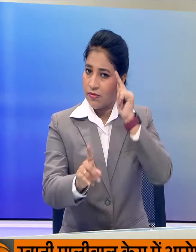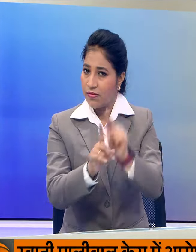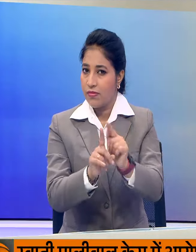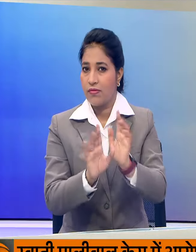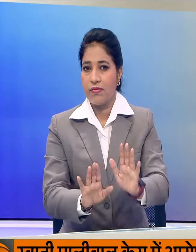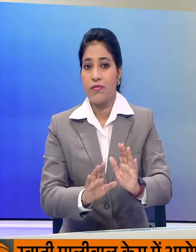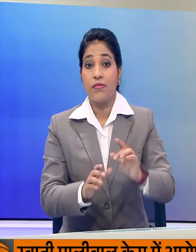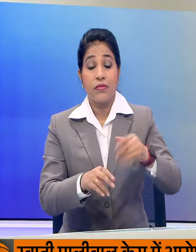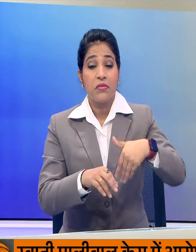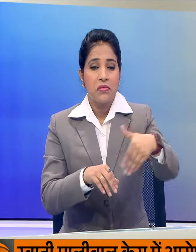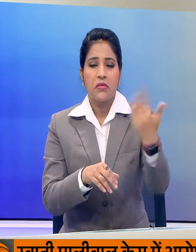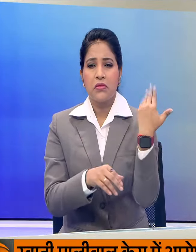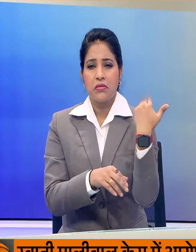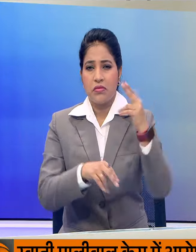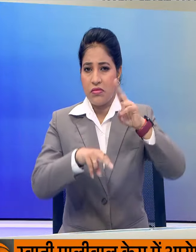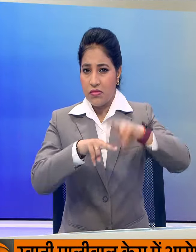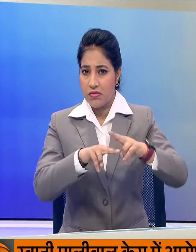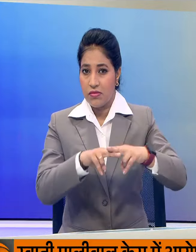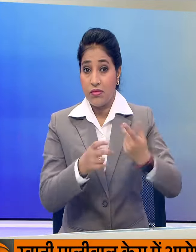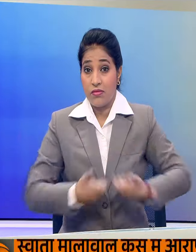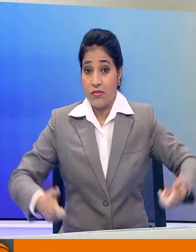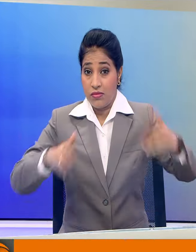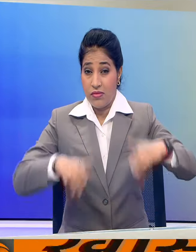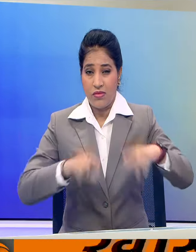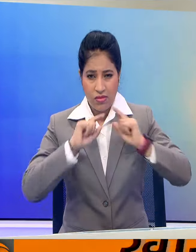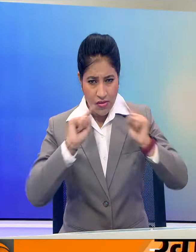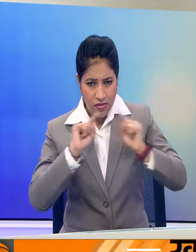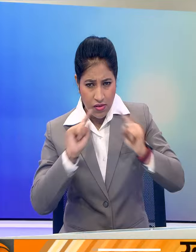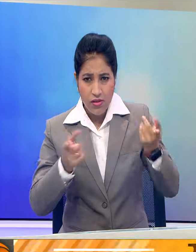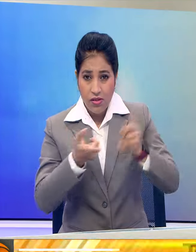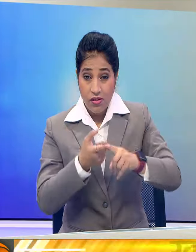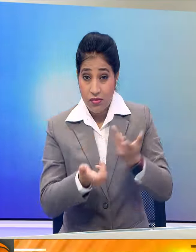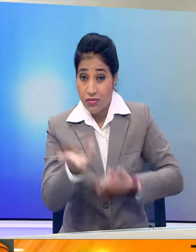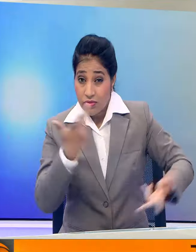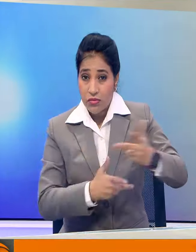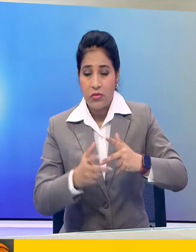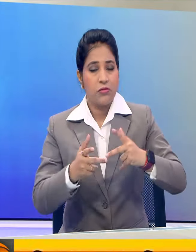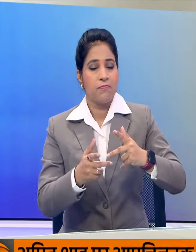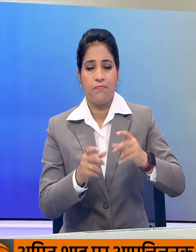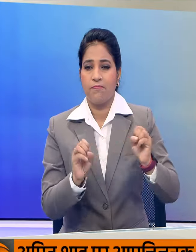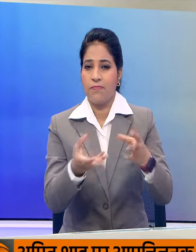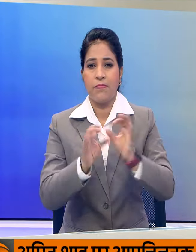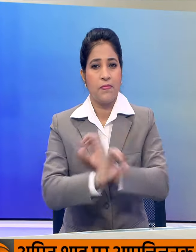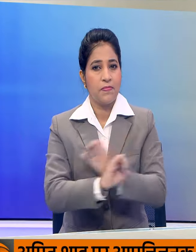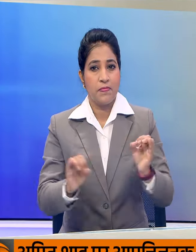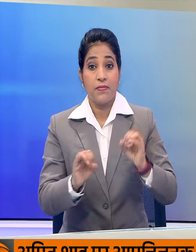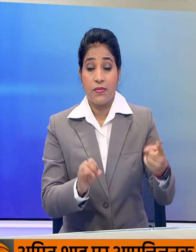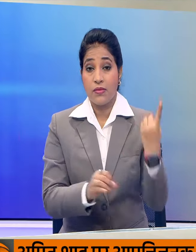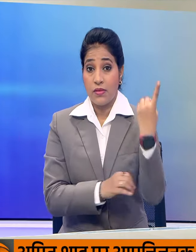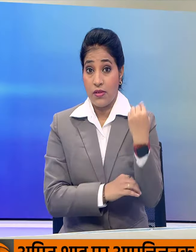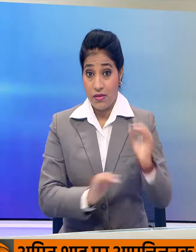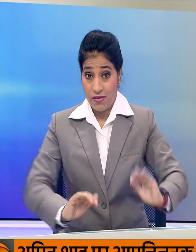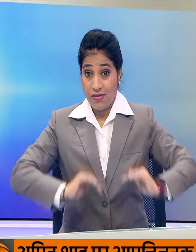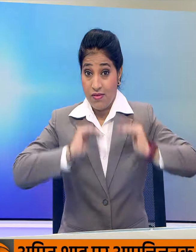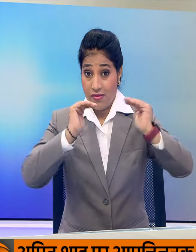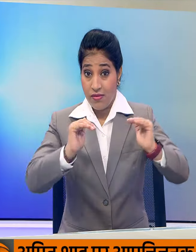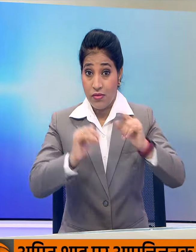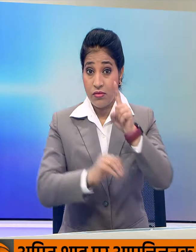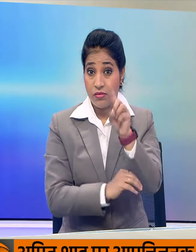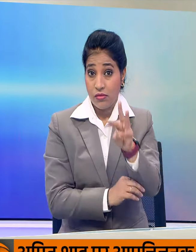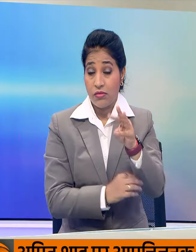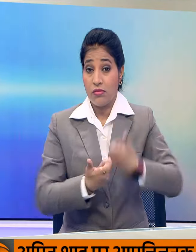था बीते शुक्रवार को सदन में हंगामे के चलते चर्चा शुरू नहीं हो पाई थी वही कल उचसदन में 13